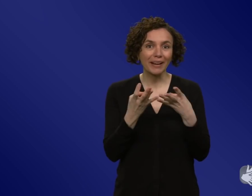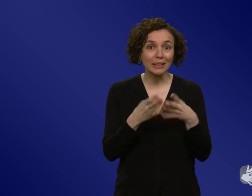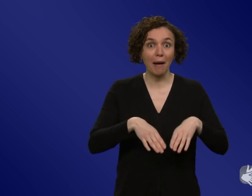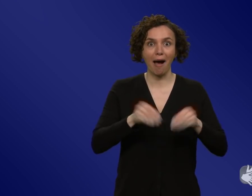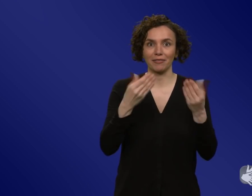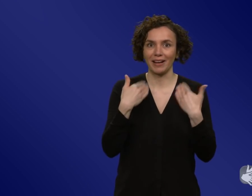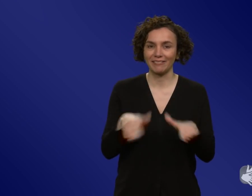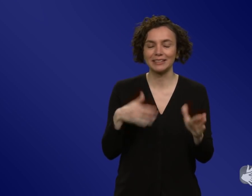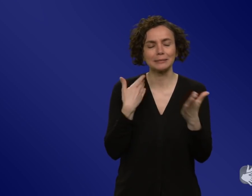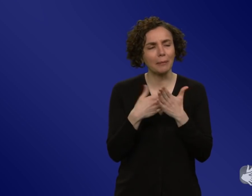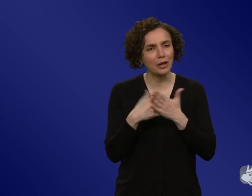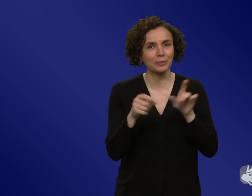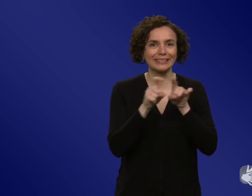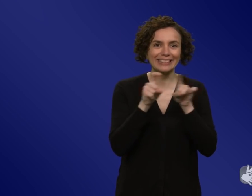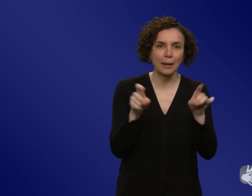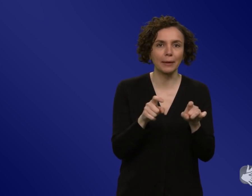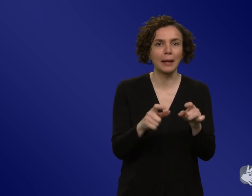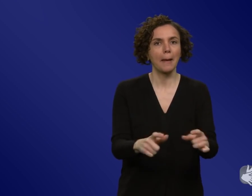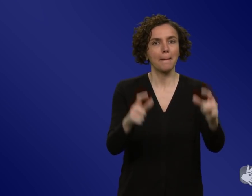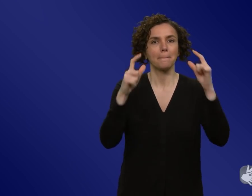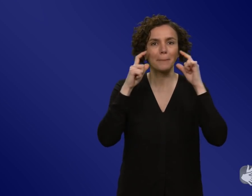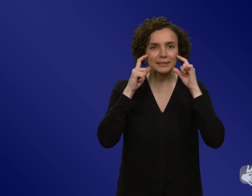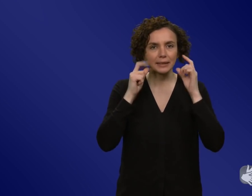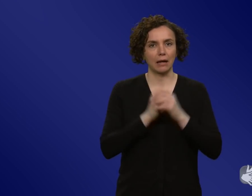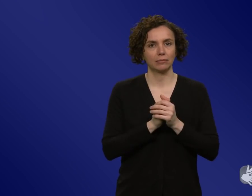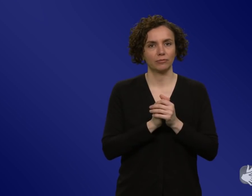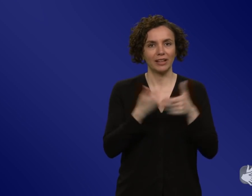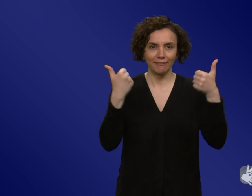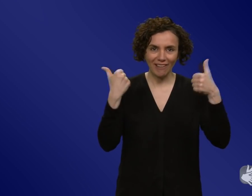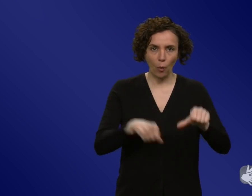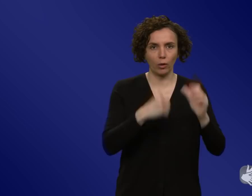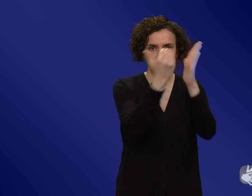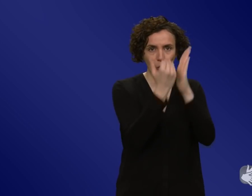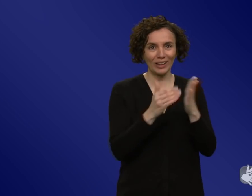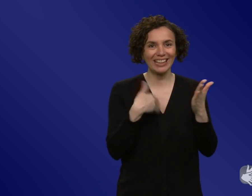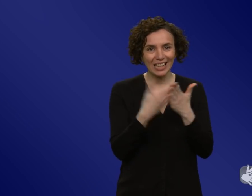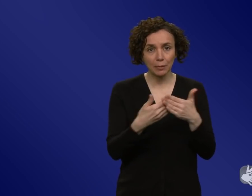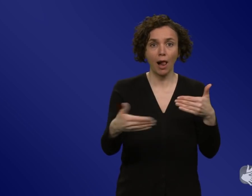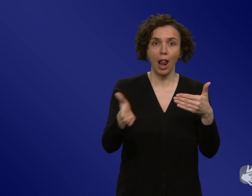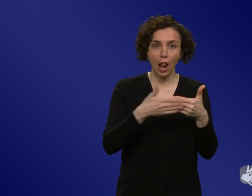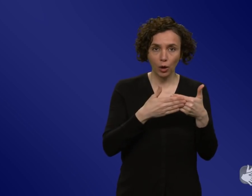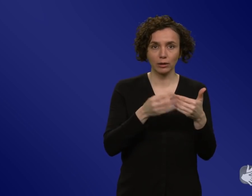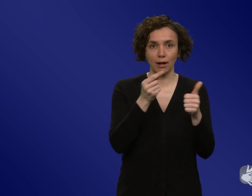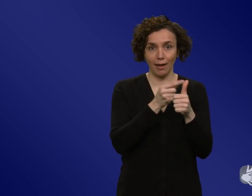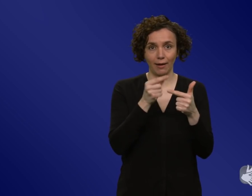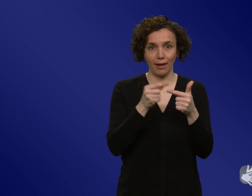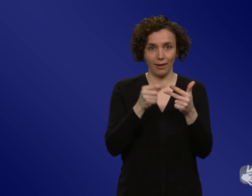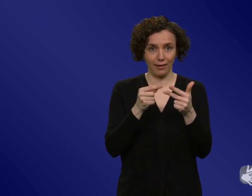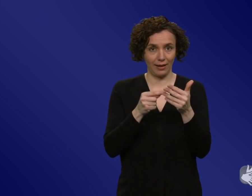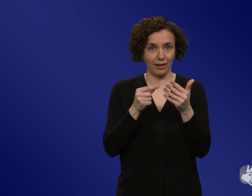wie Maske tragen oder so. Das wurde dann eben verordnet und es gab dann Lockdowns und so weiter. Aber mit den Impfen ist es plötzlich ja noch